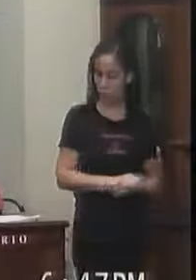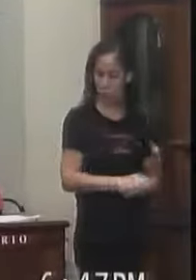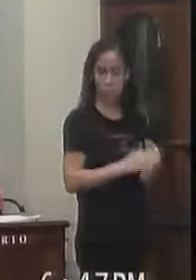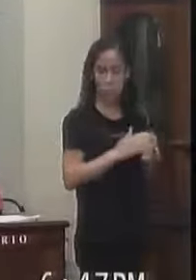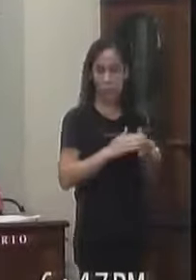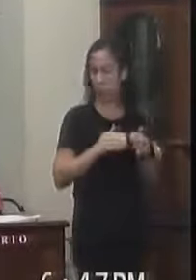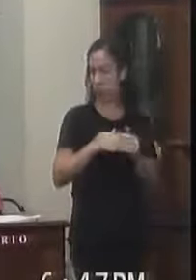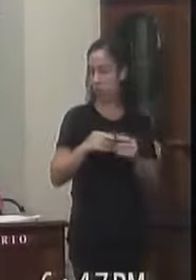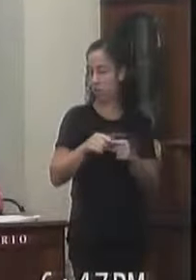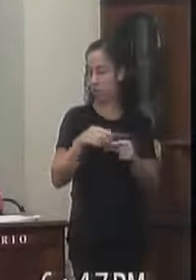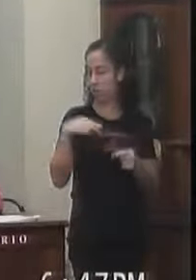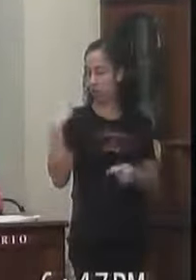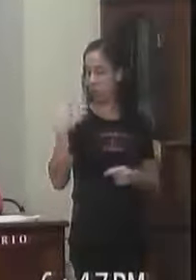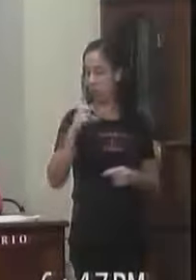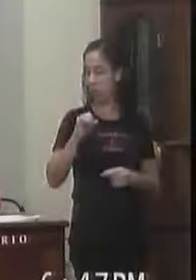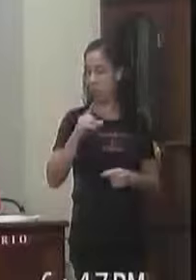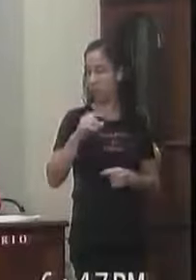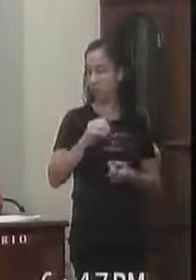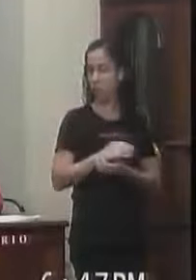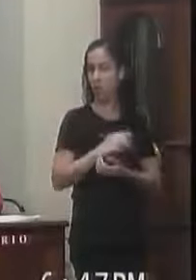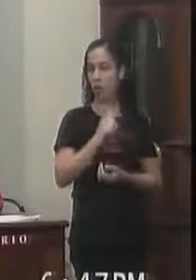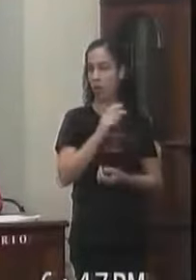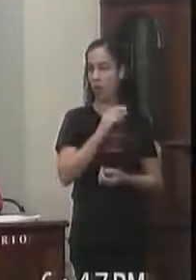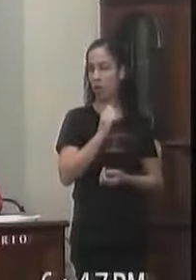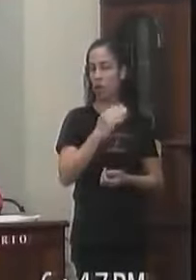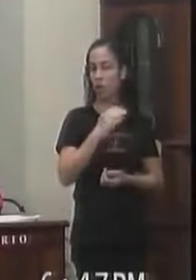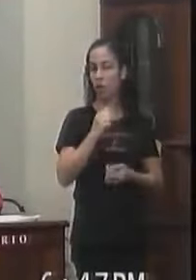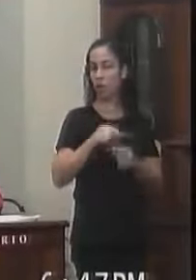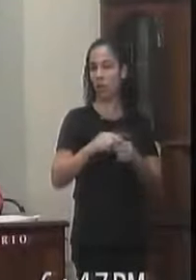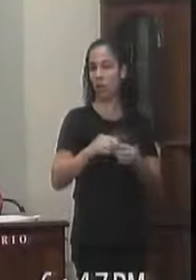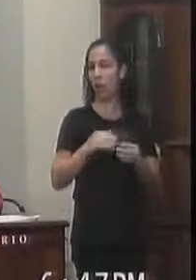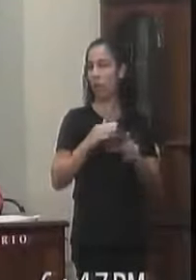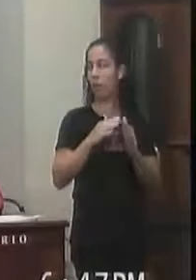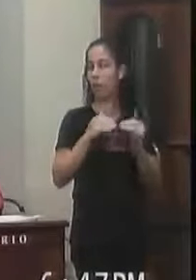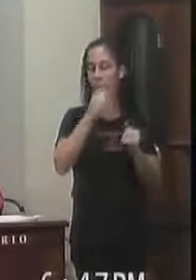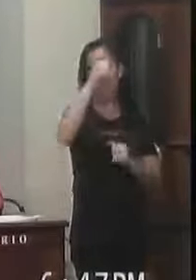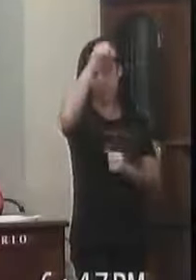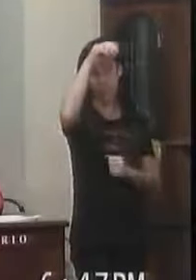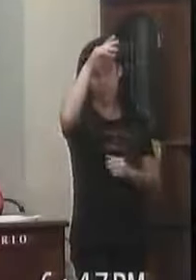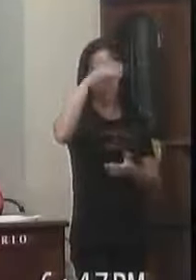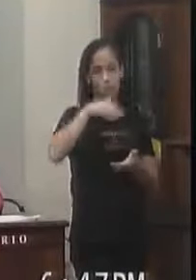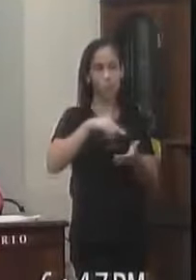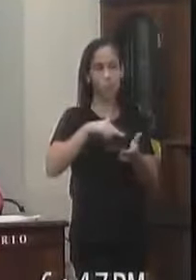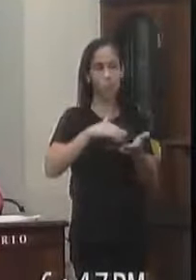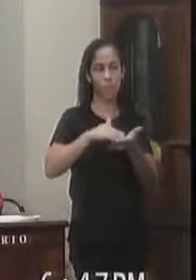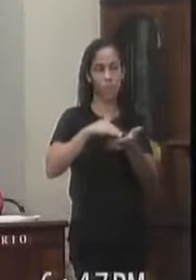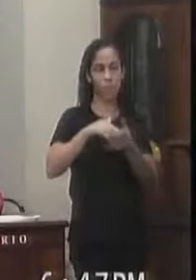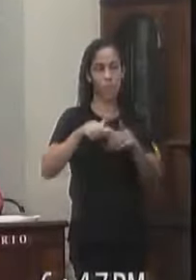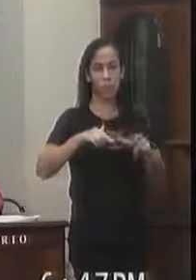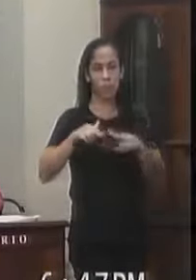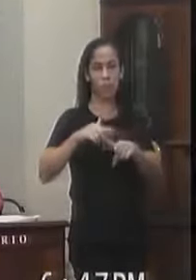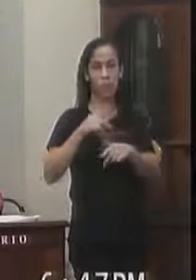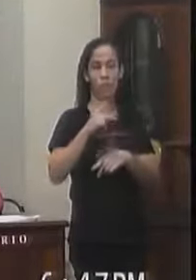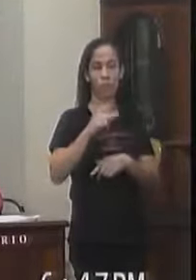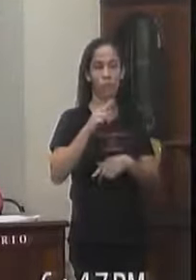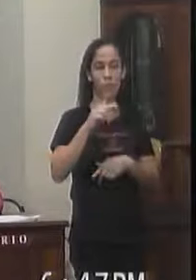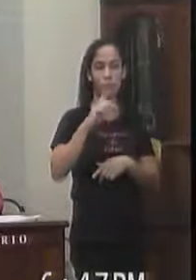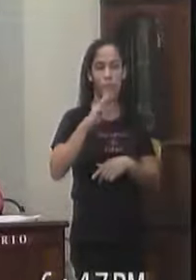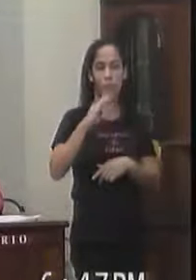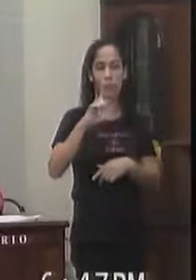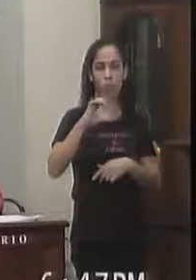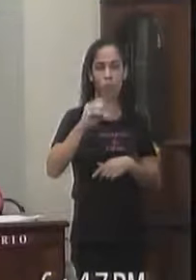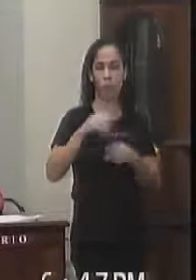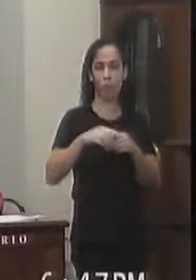Indicação Também do vereador Silvio Graça Ele indica Ao prefeito E secretário De serviço público A recuperação E